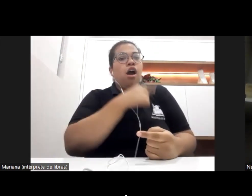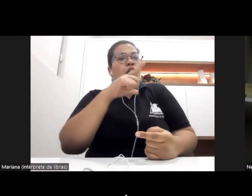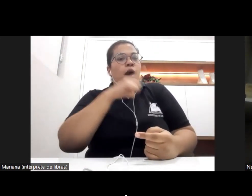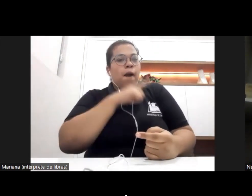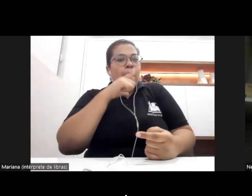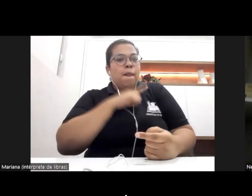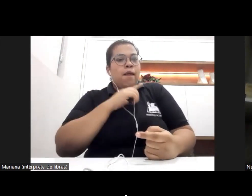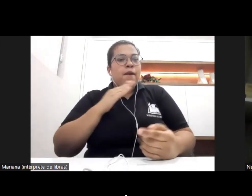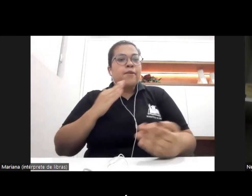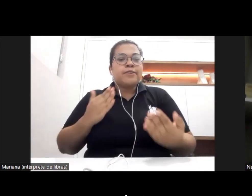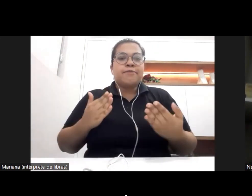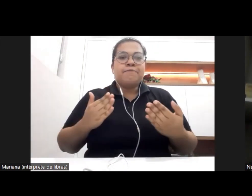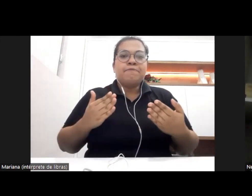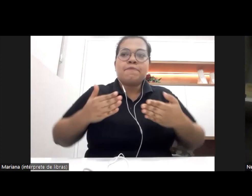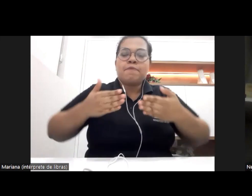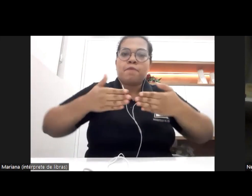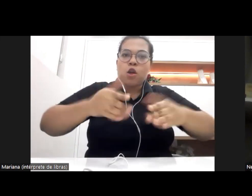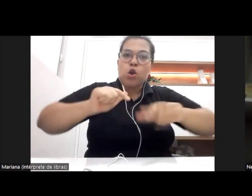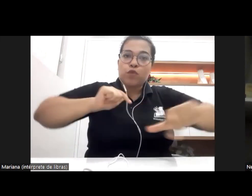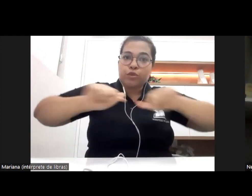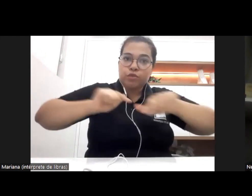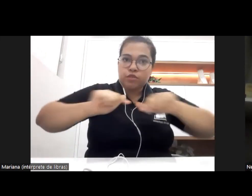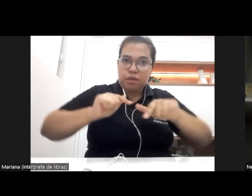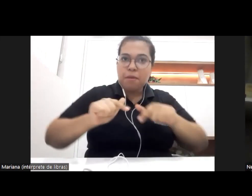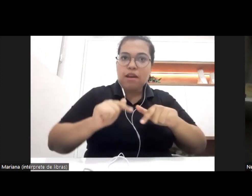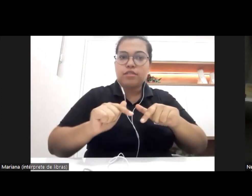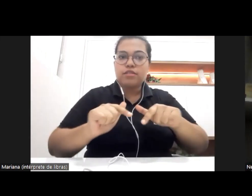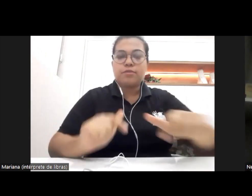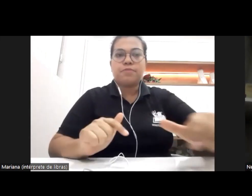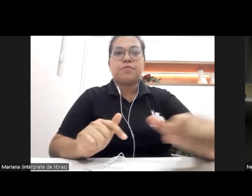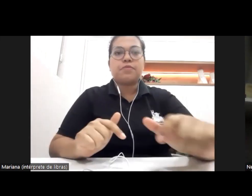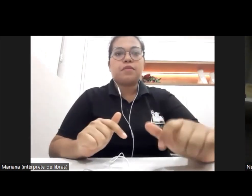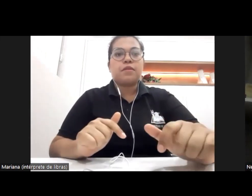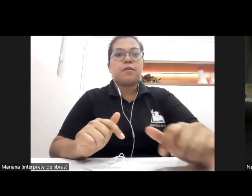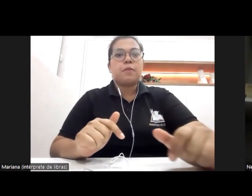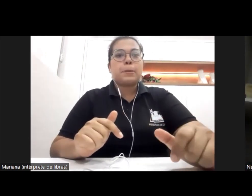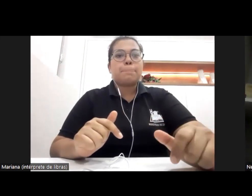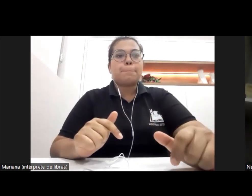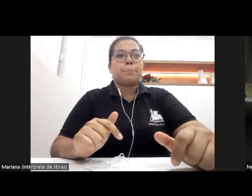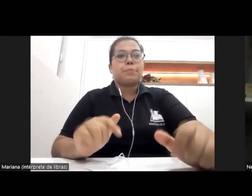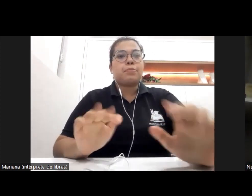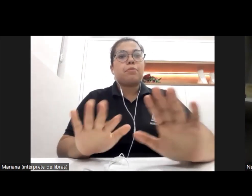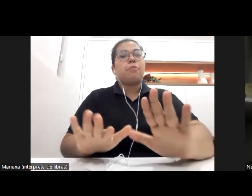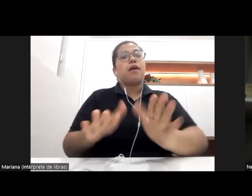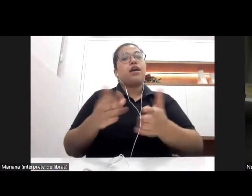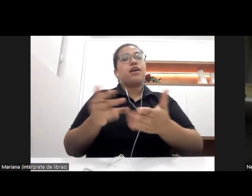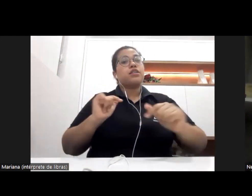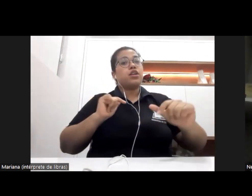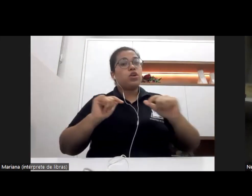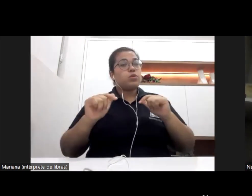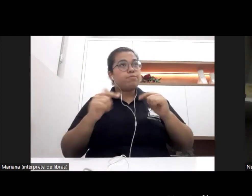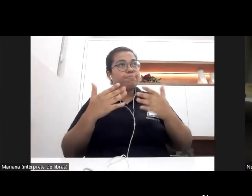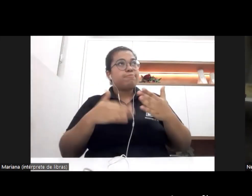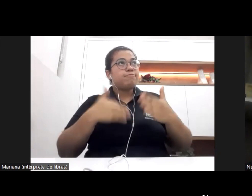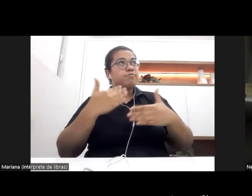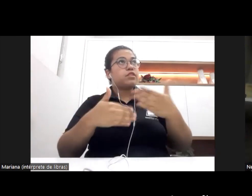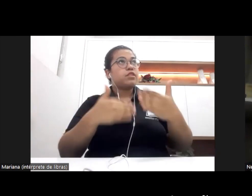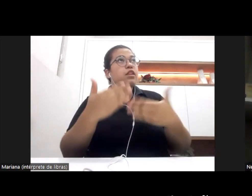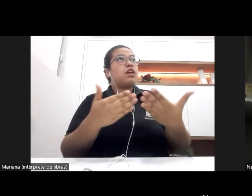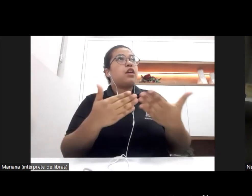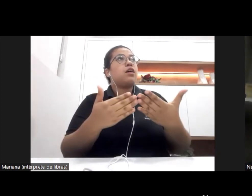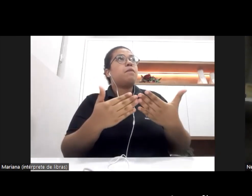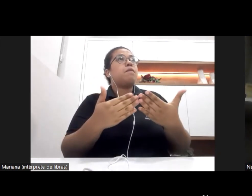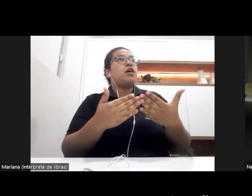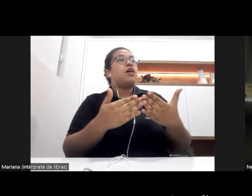no mundo laboral para exercer o conjunto de atribuições